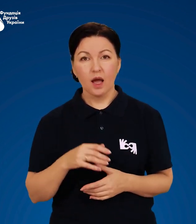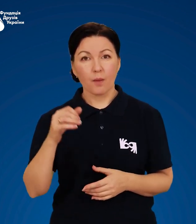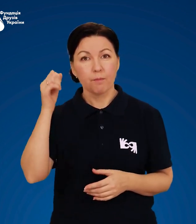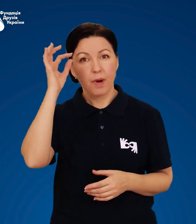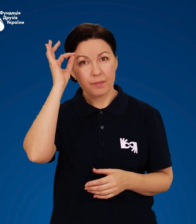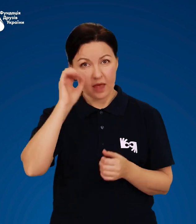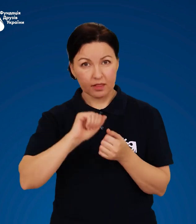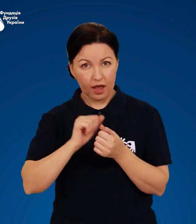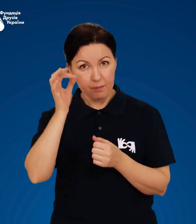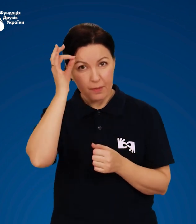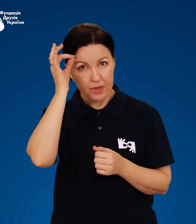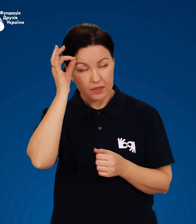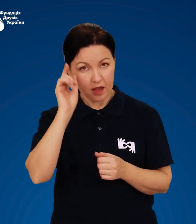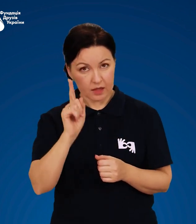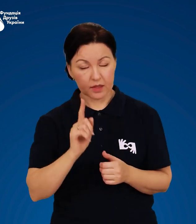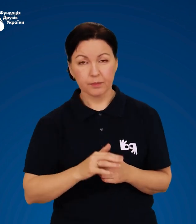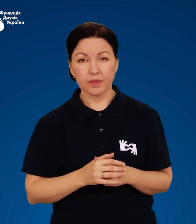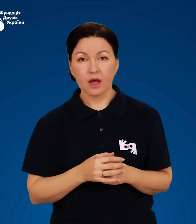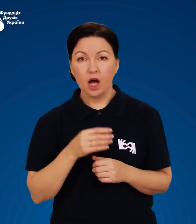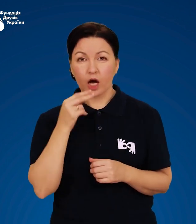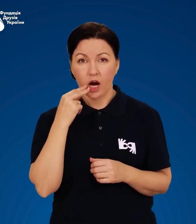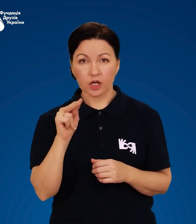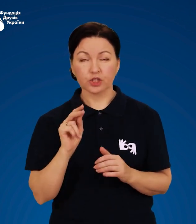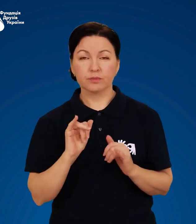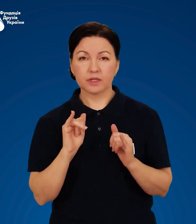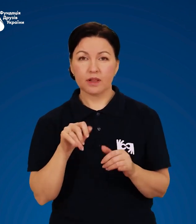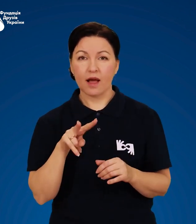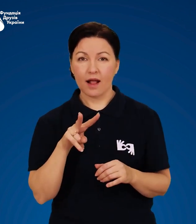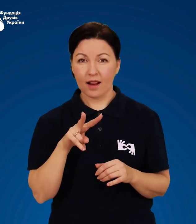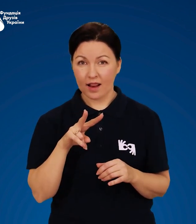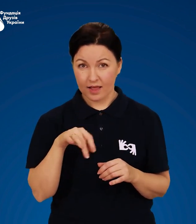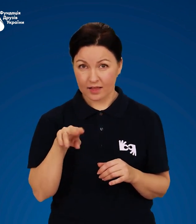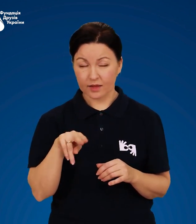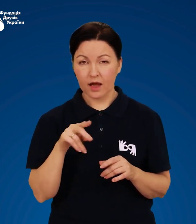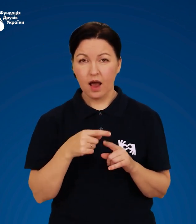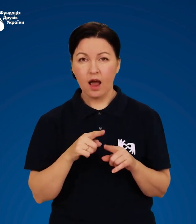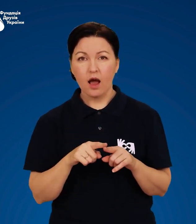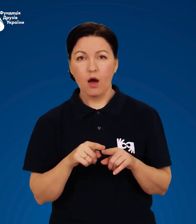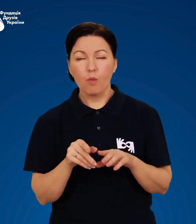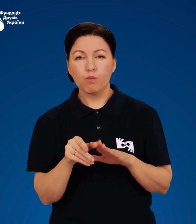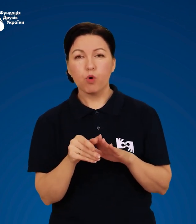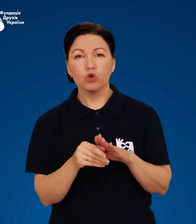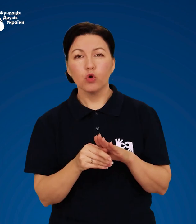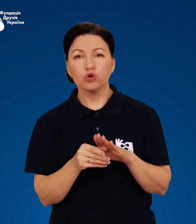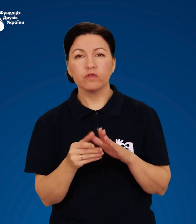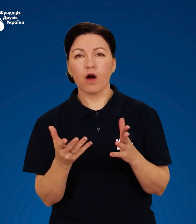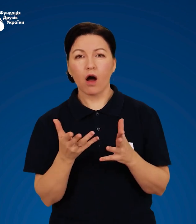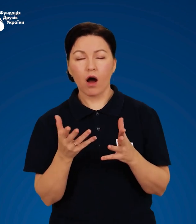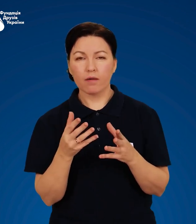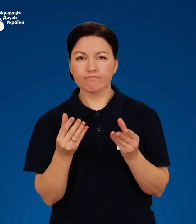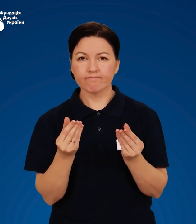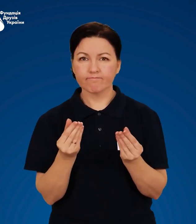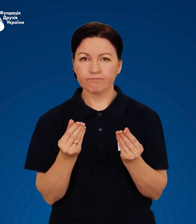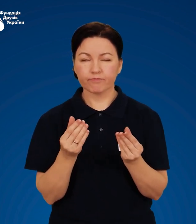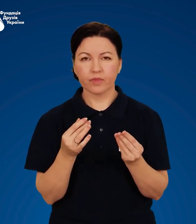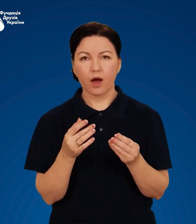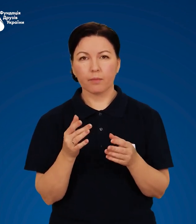Пам'ятайте, що кращими для льоду є підошви з мікропористої чи іншої м'якої